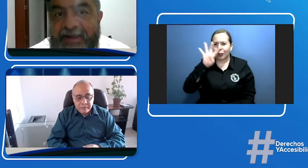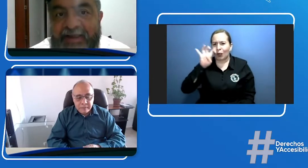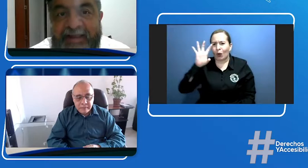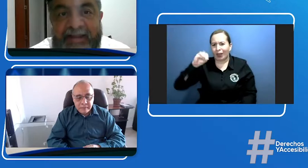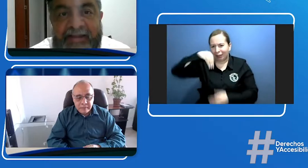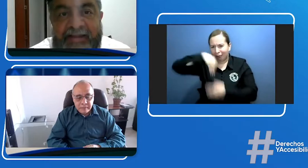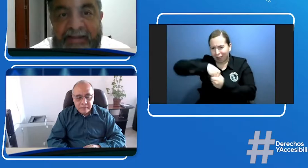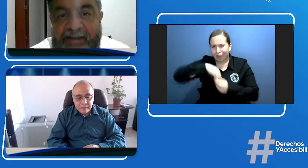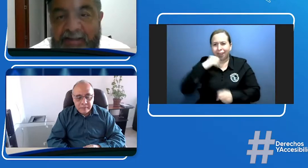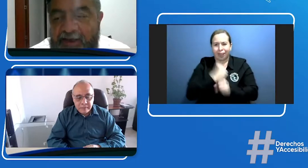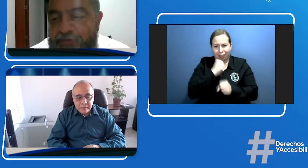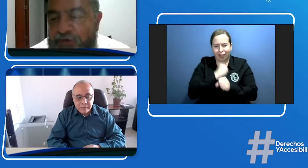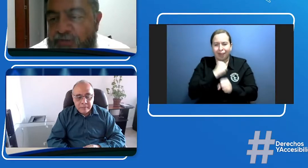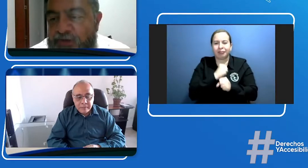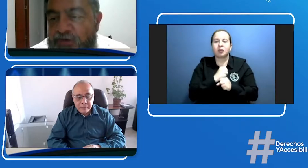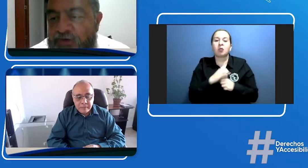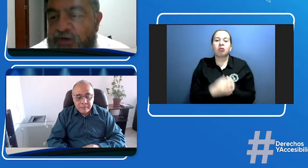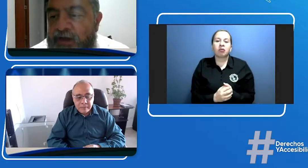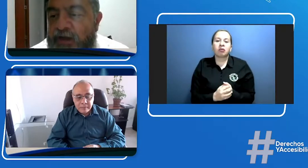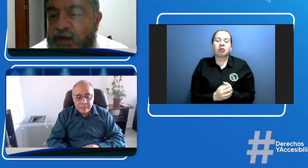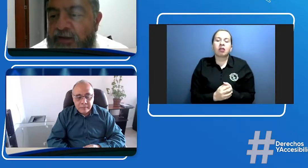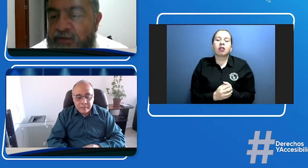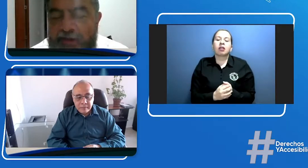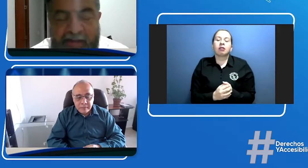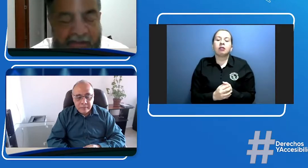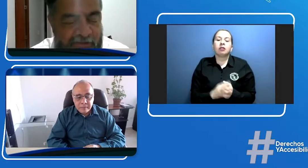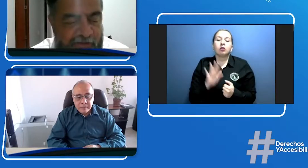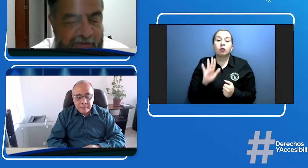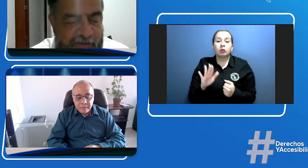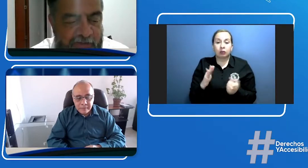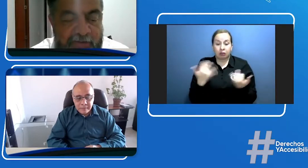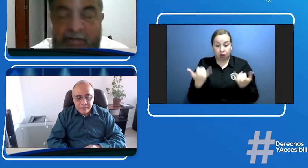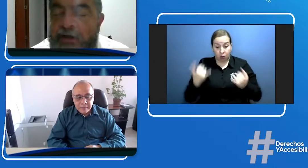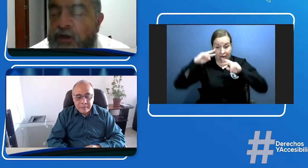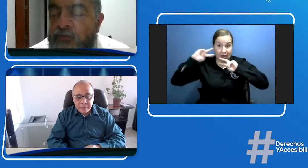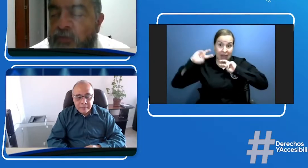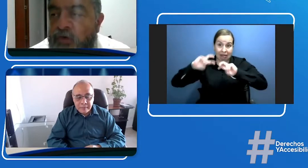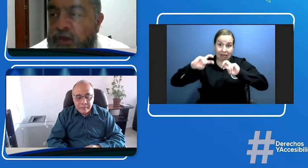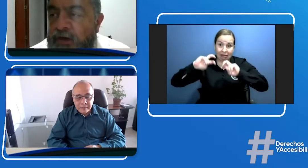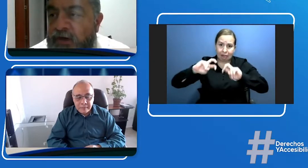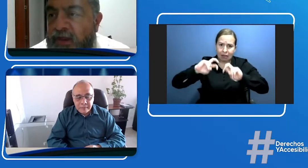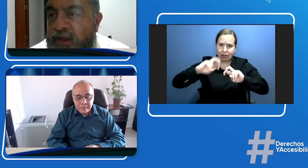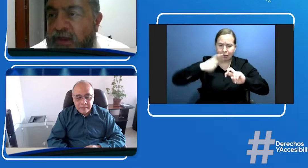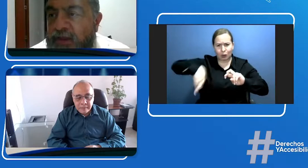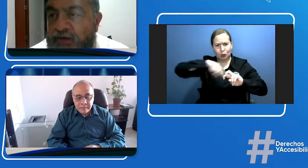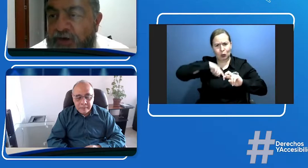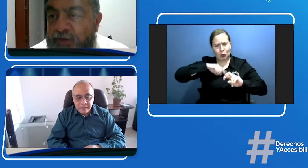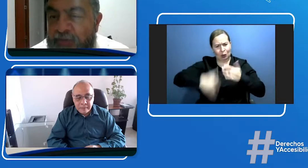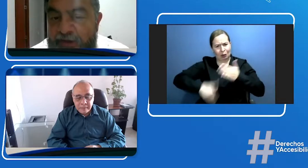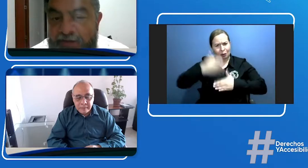Y esta aproximación a esta investigación ha sido muy enriquecedora para mí.